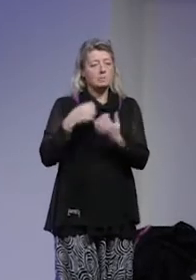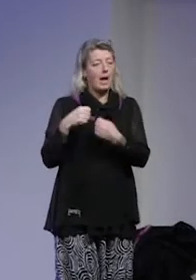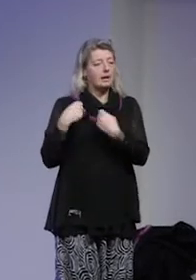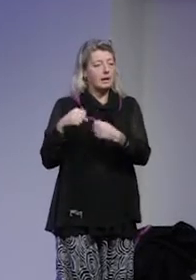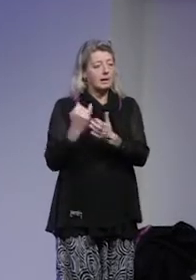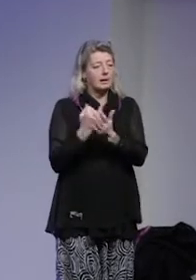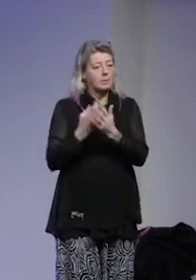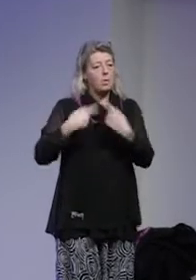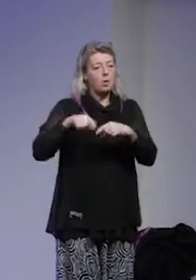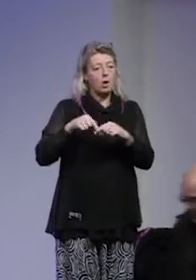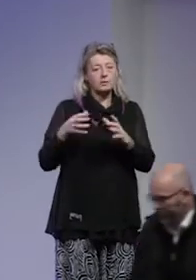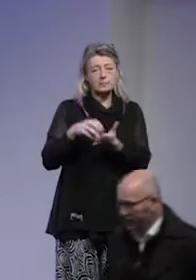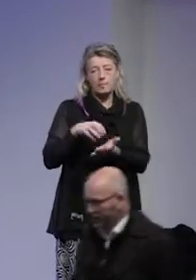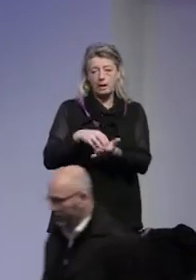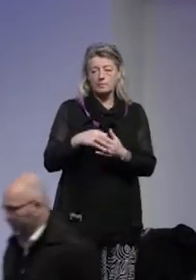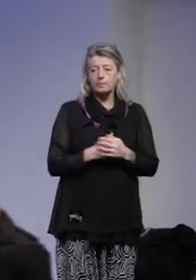inom lokalsamhällena.